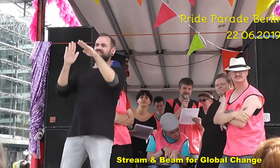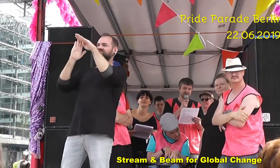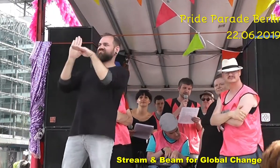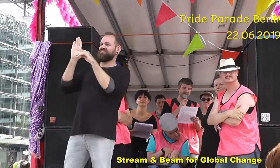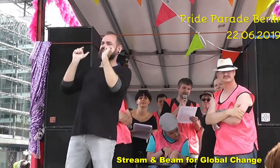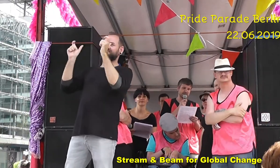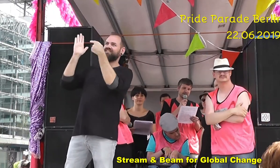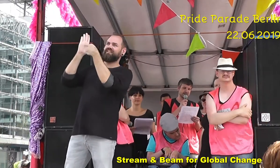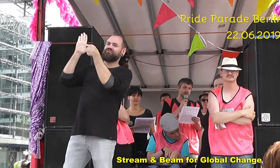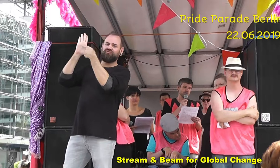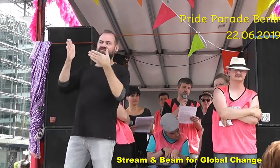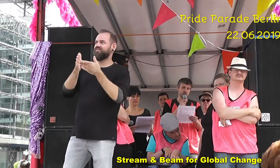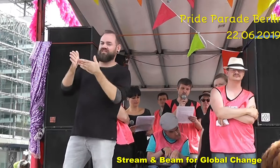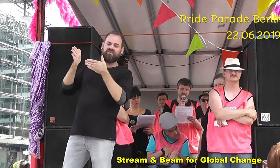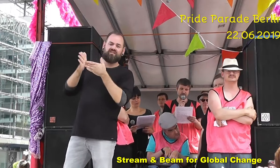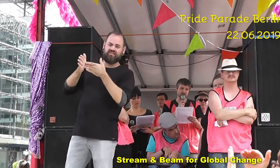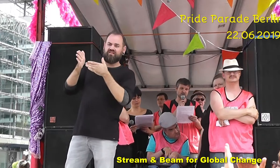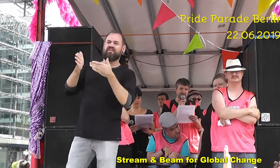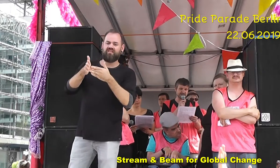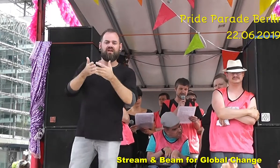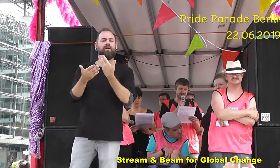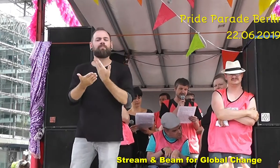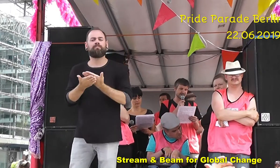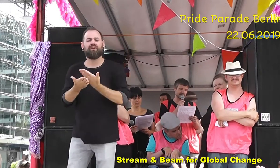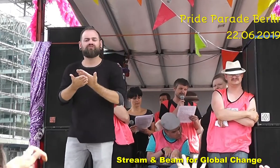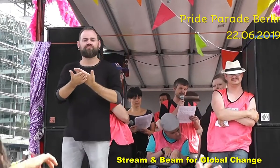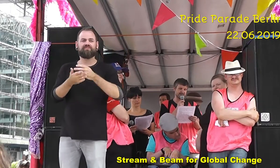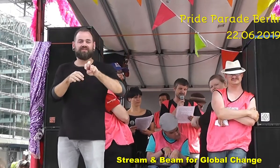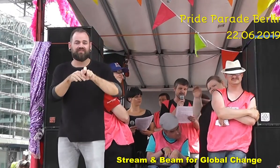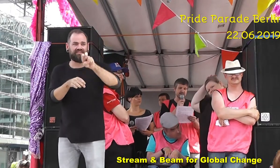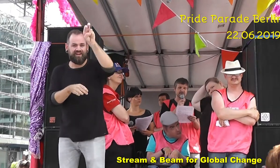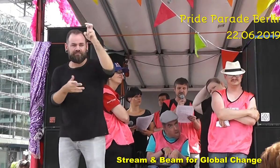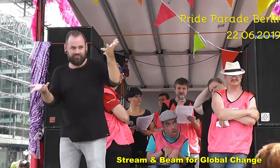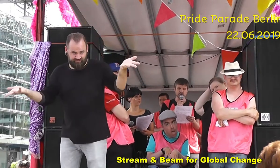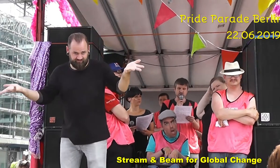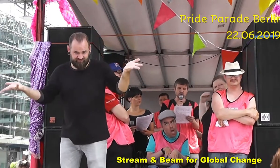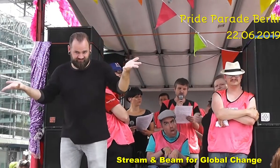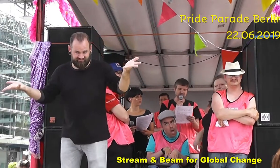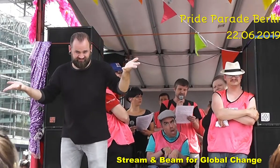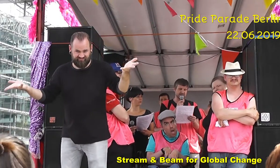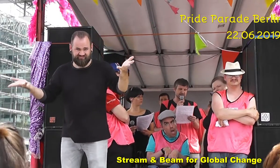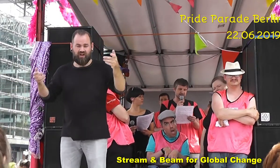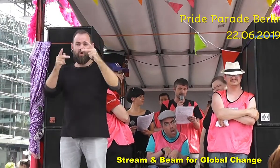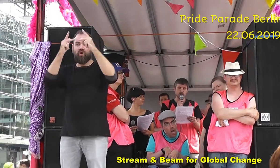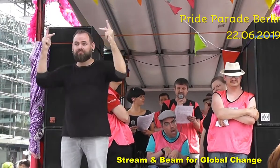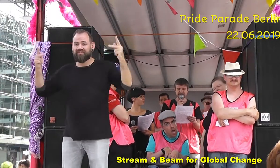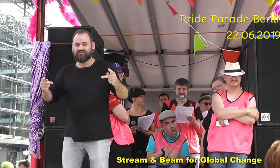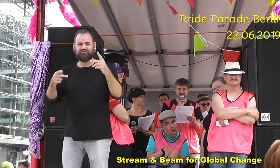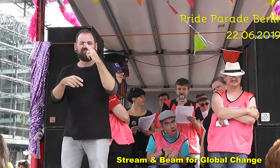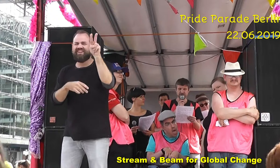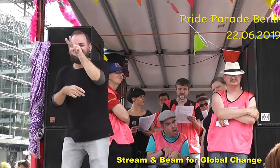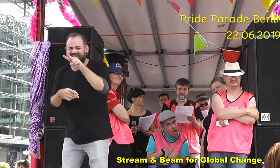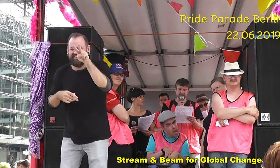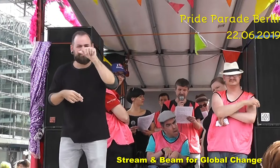Das sind zum Beispiel Stufen, schlecht gemachte Internetseiten, Videos ohne Untertitel oder